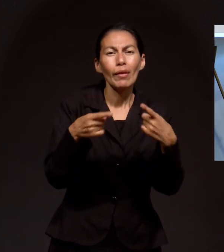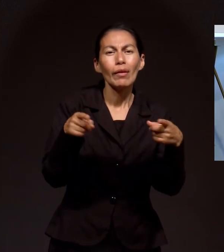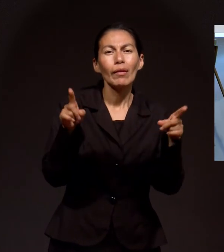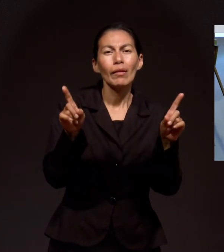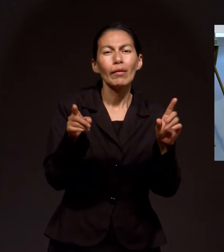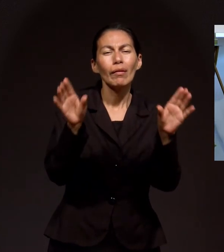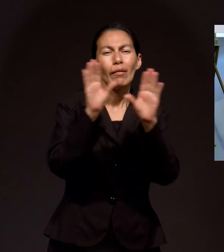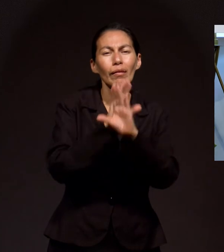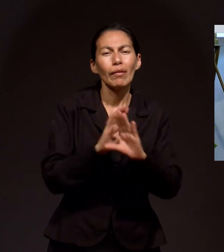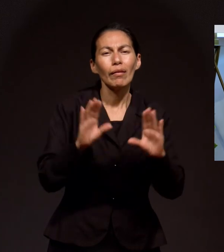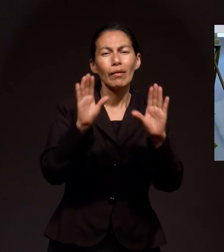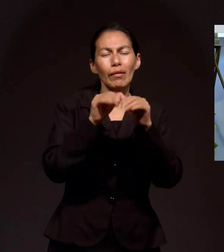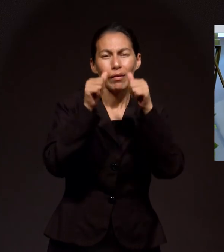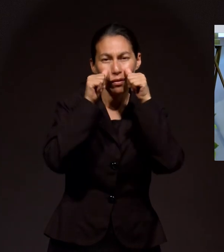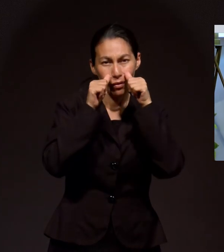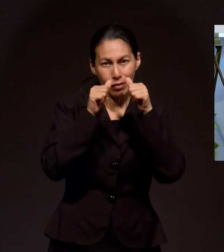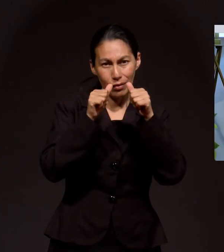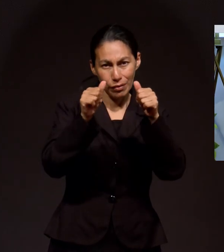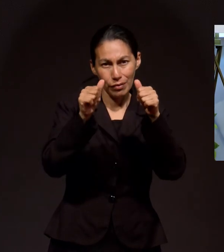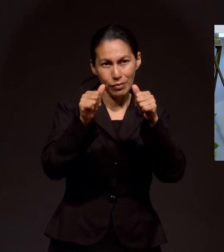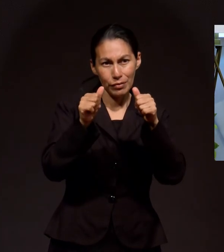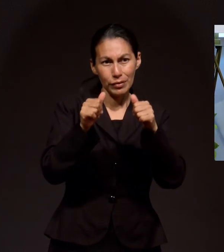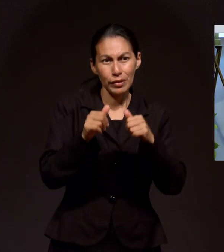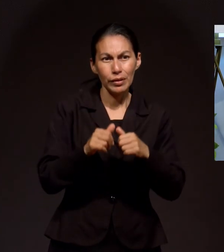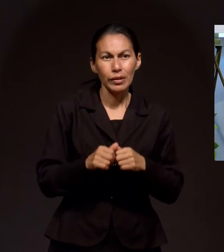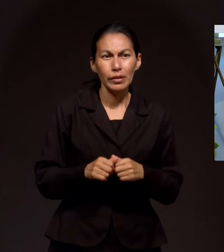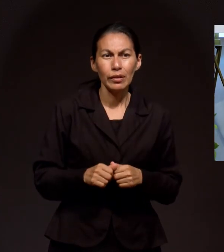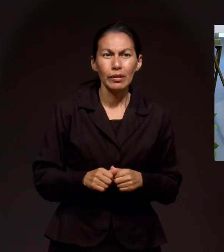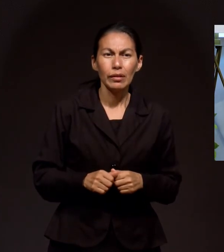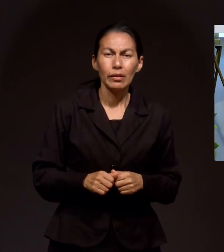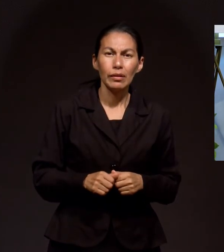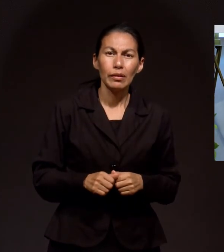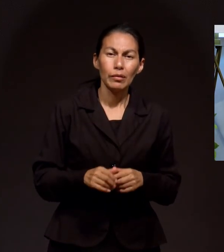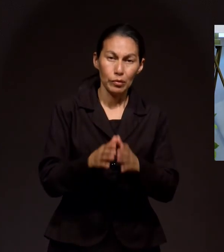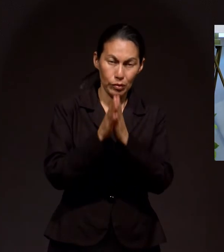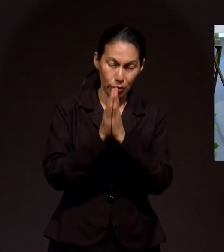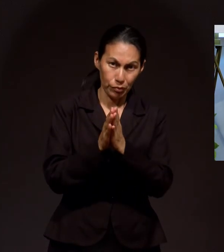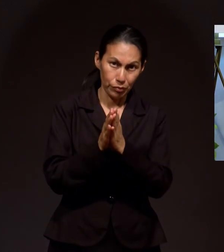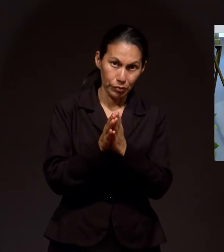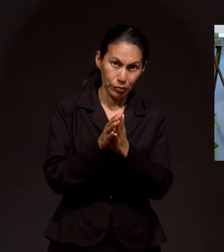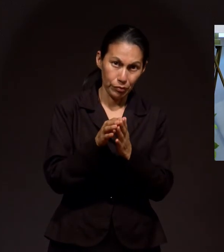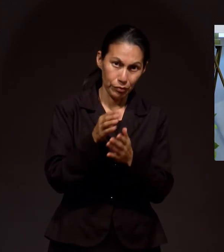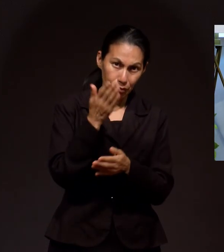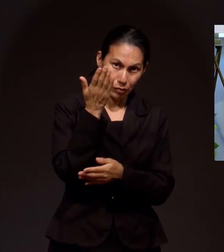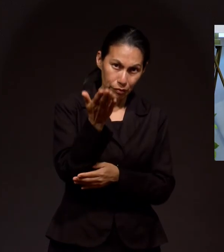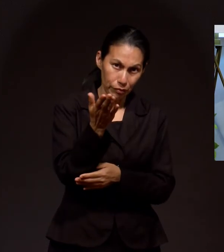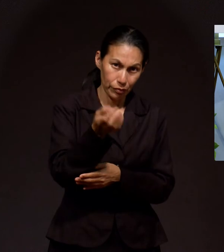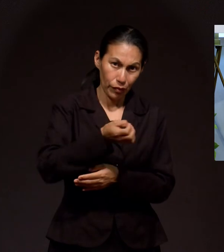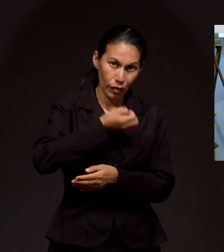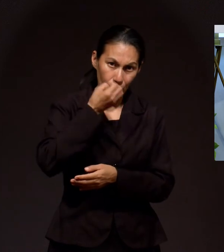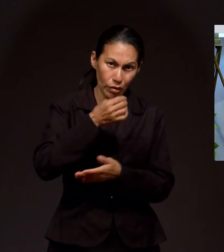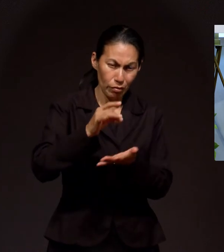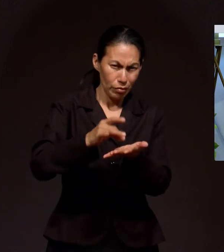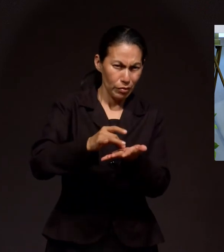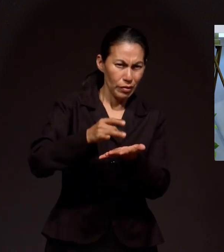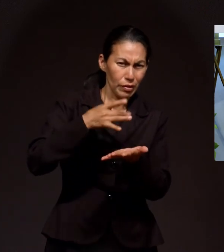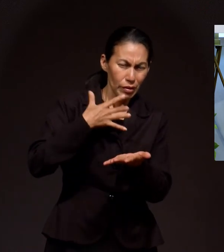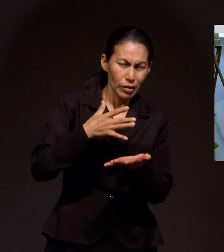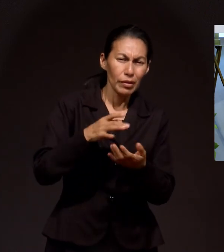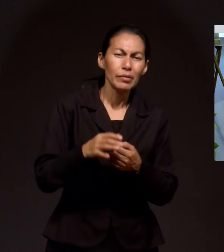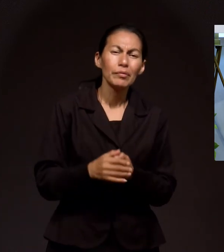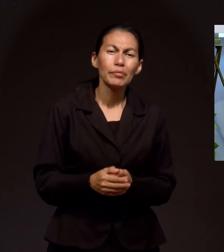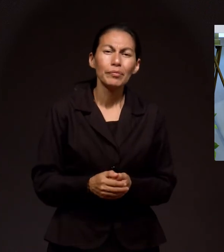especial, esta melodía que nos eleva al trono de la gracia de Dios, envía tus pedidos de oración al